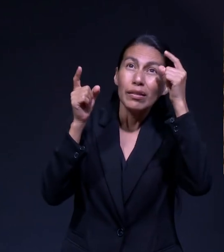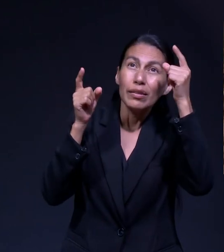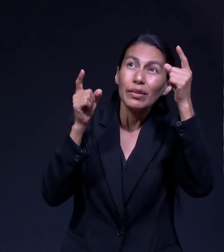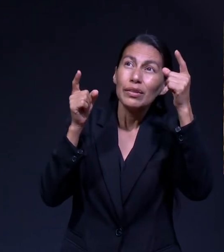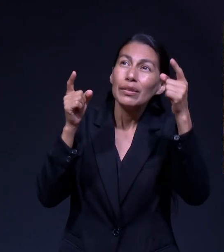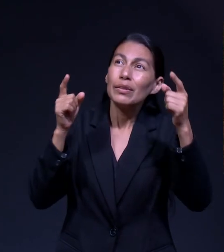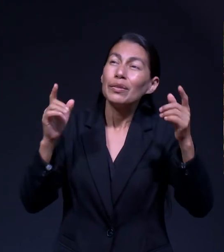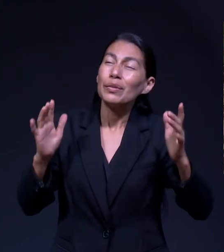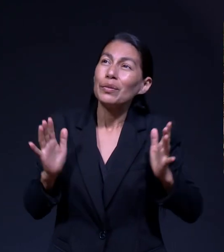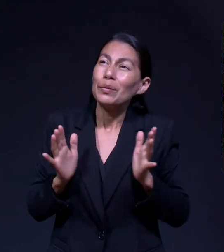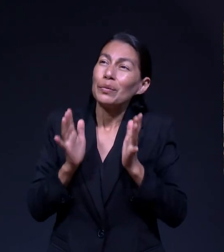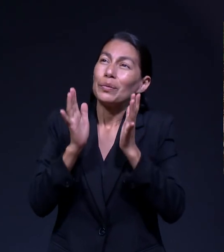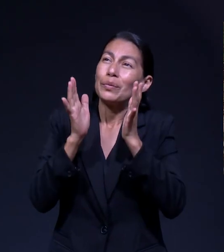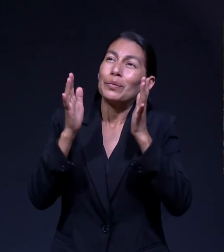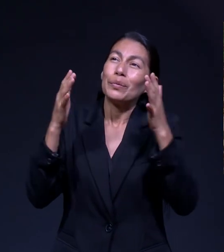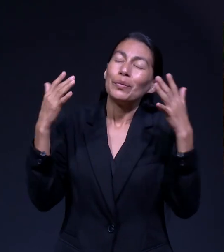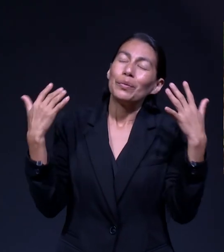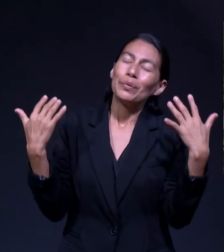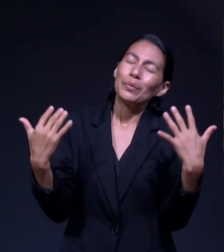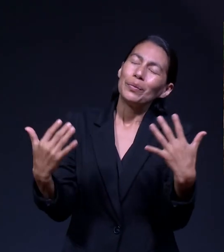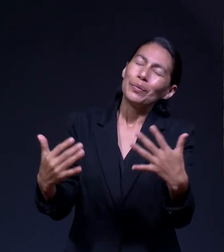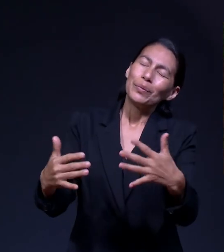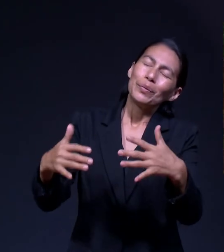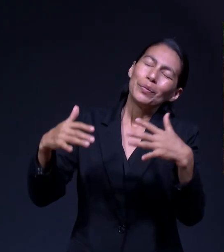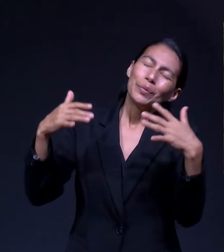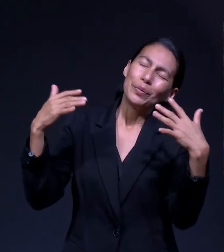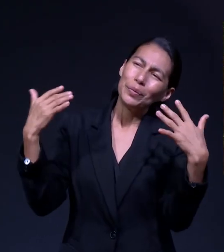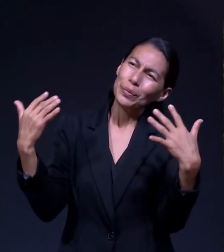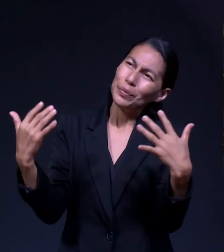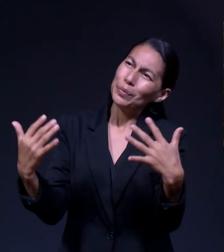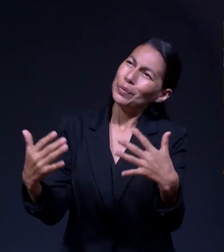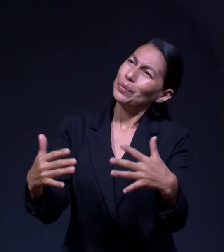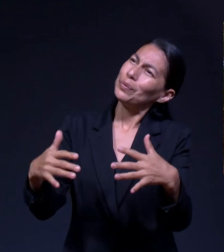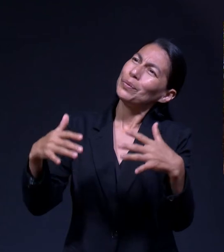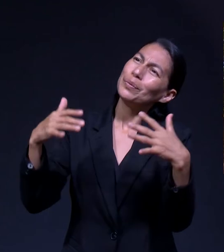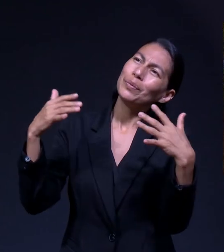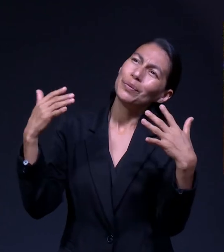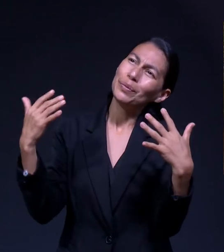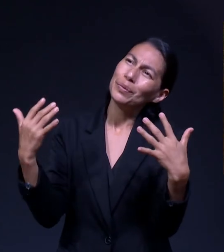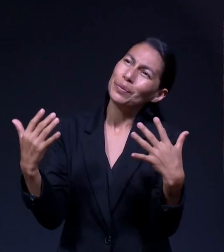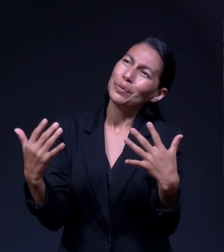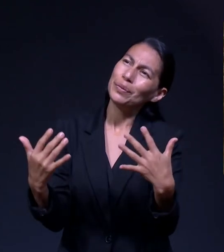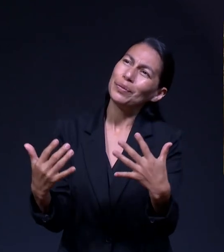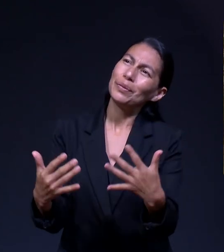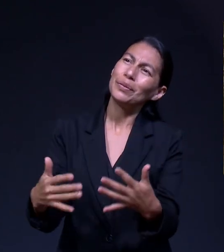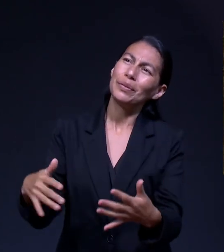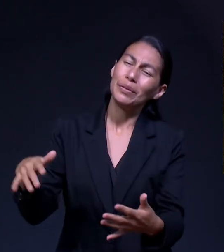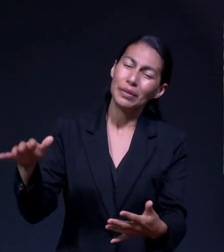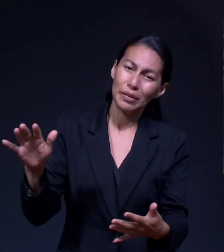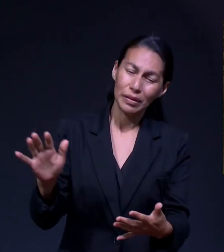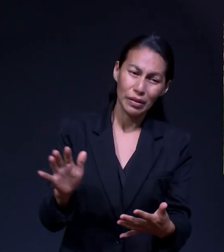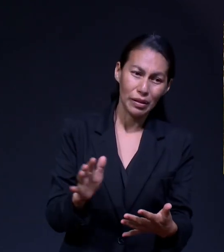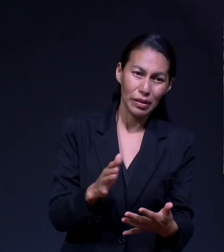Pensamientos Que Hay En Ti Jamás Podré